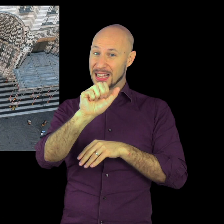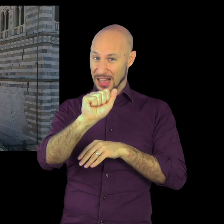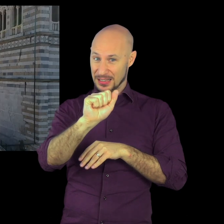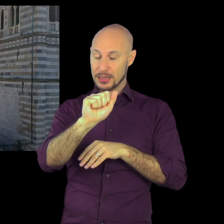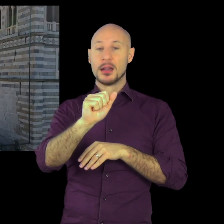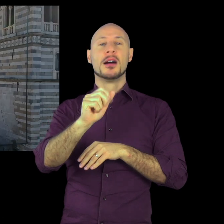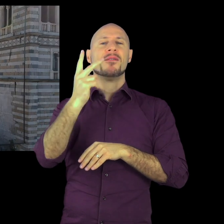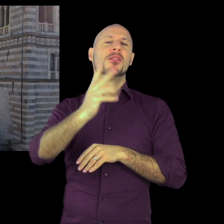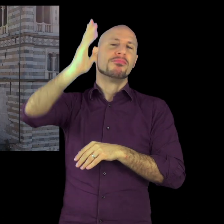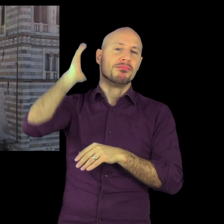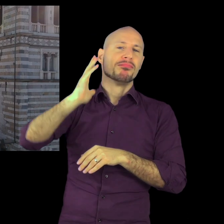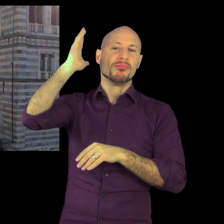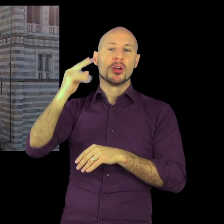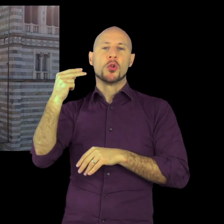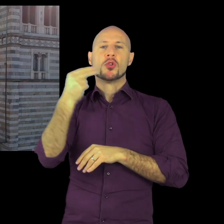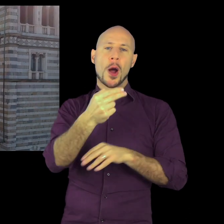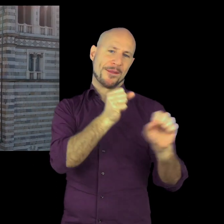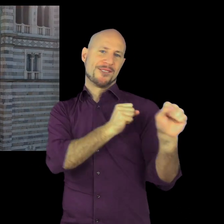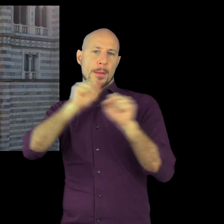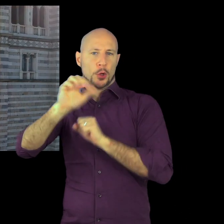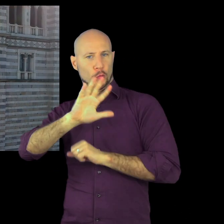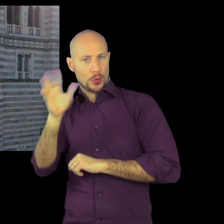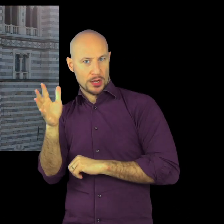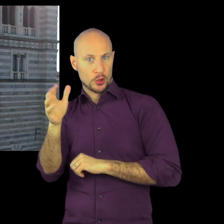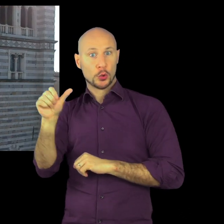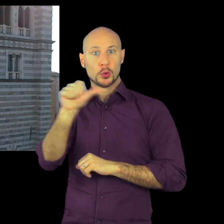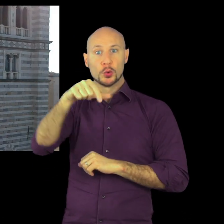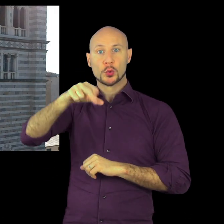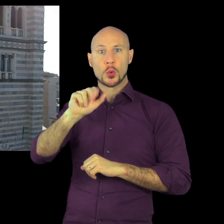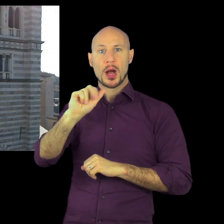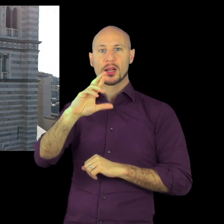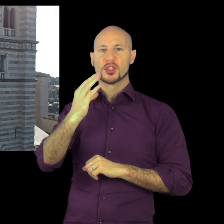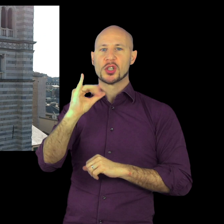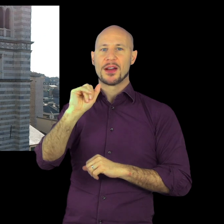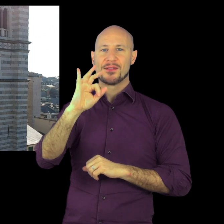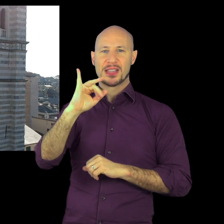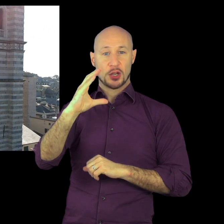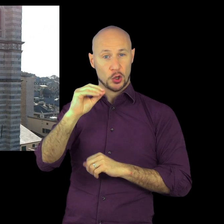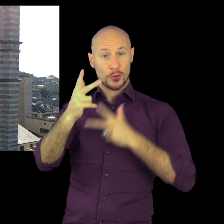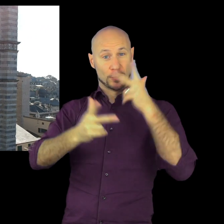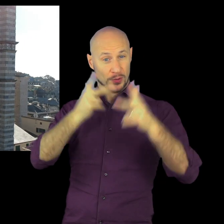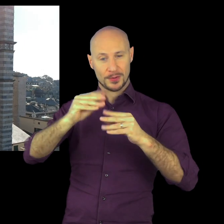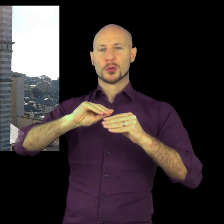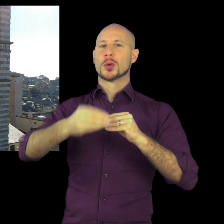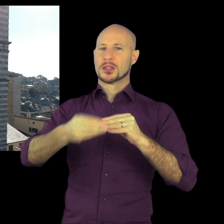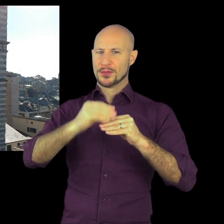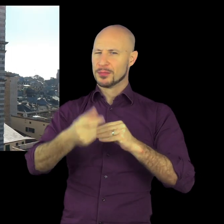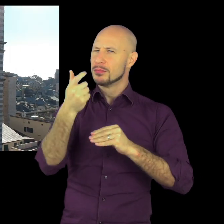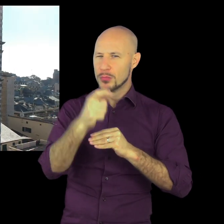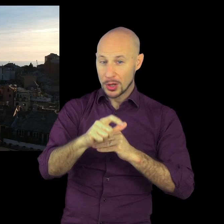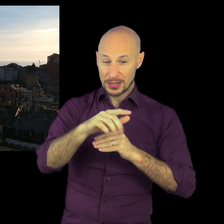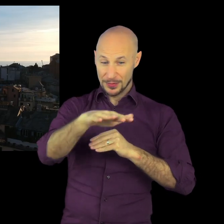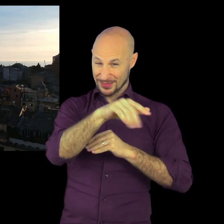Probabilmente però il toponimo più comune, più antico con cui è conosciuta la piazza è Piazza Squarciafico,